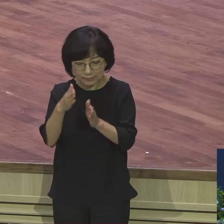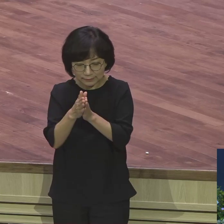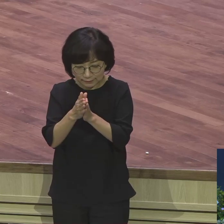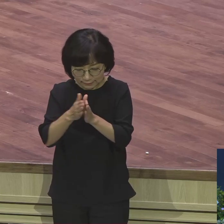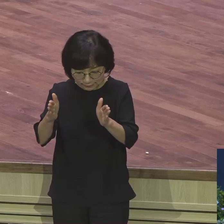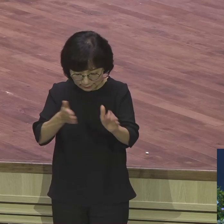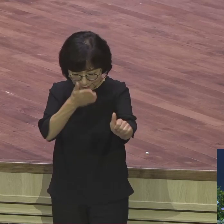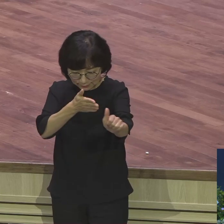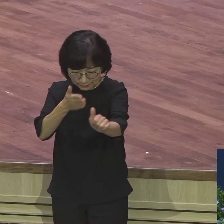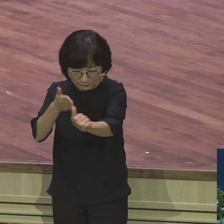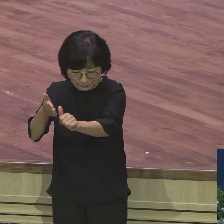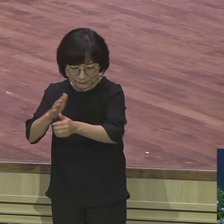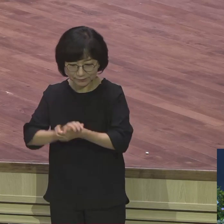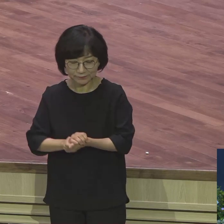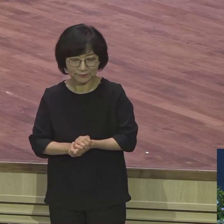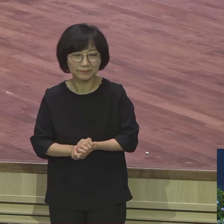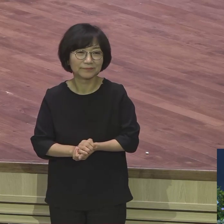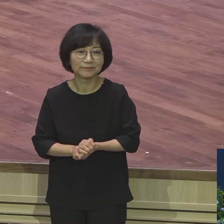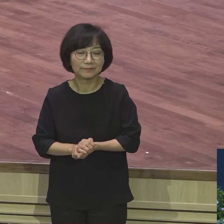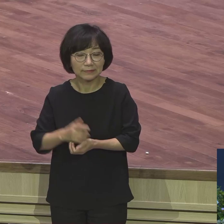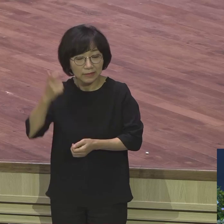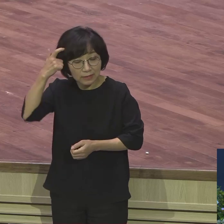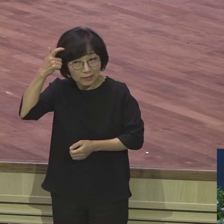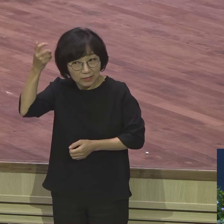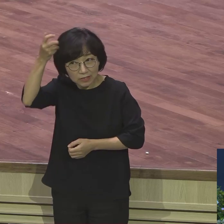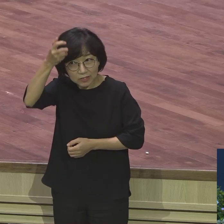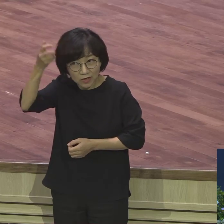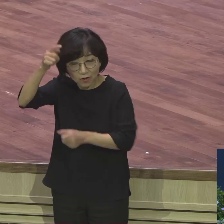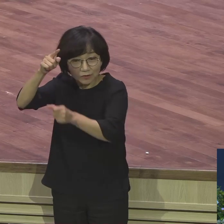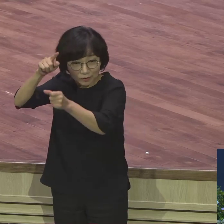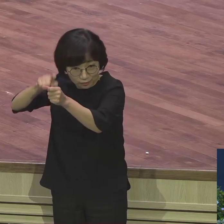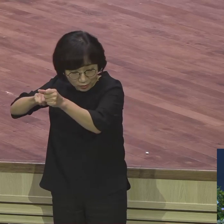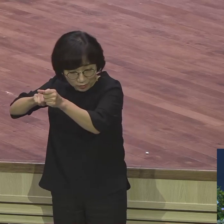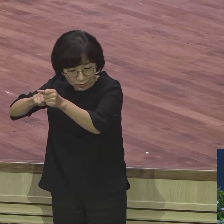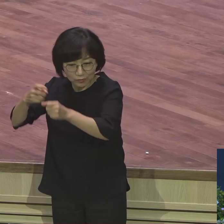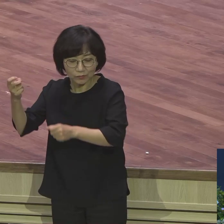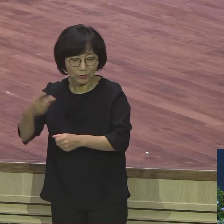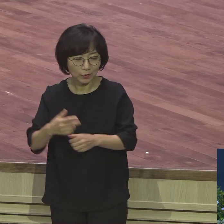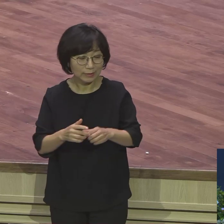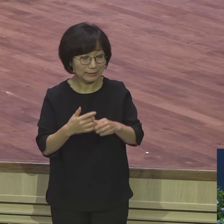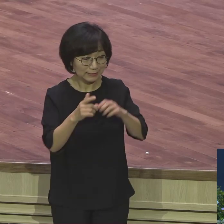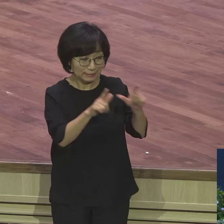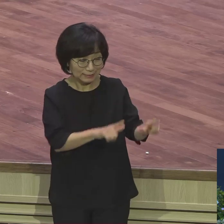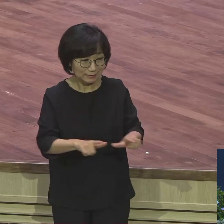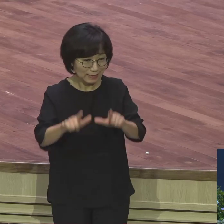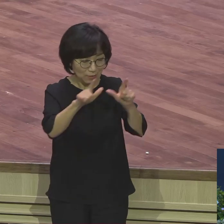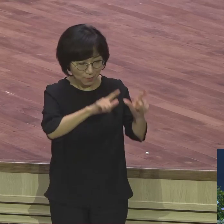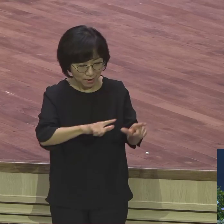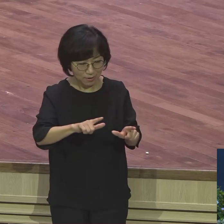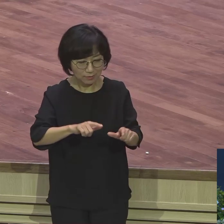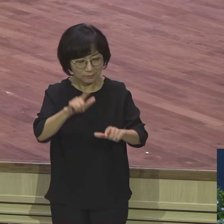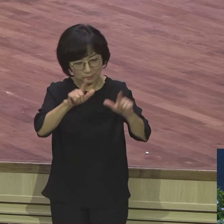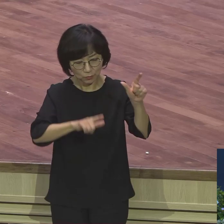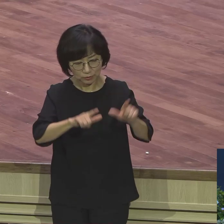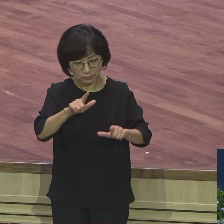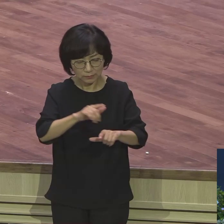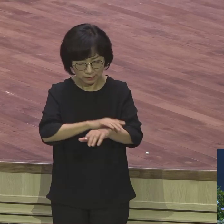영직인 부모 아니에요 생활적인 규모도 마찬가지예요 모든 삶 속에